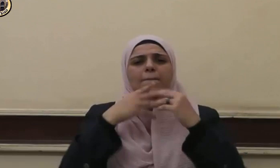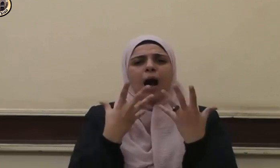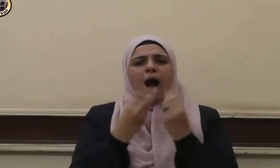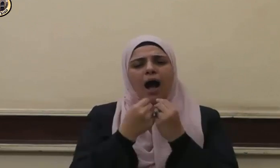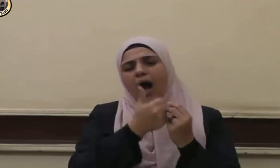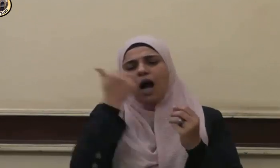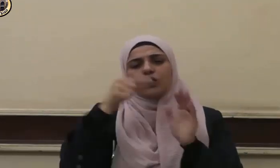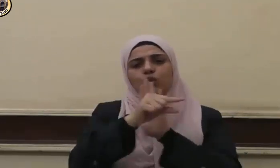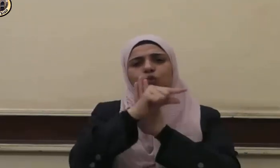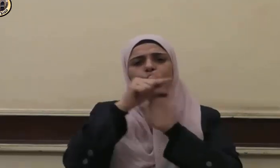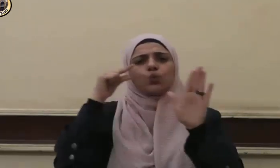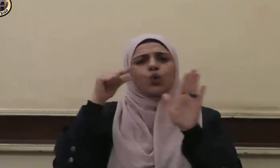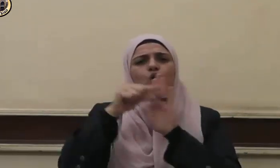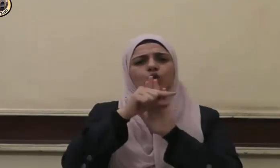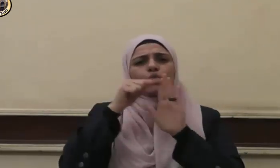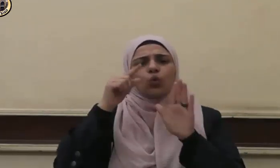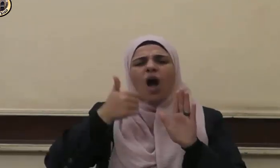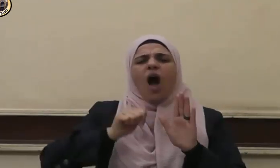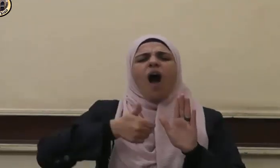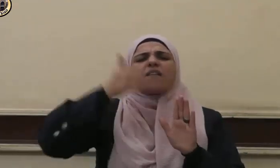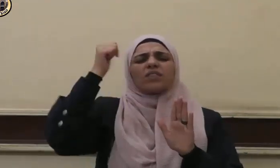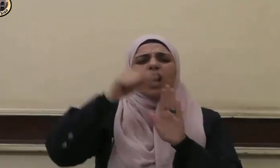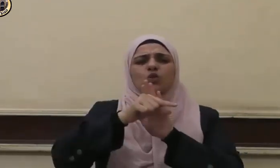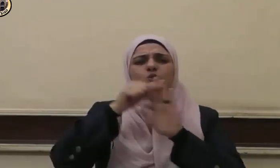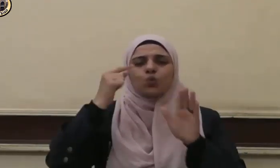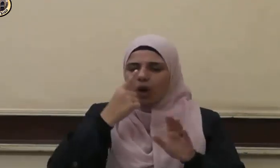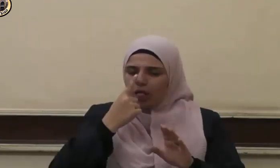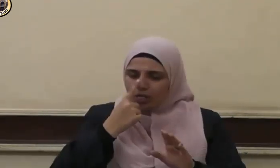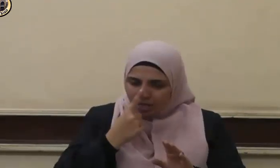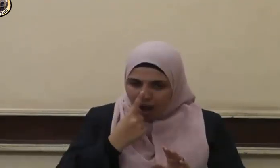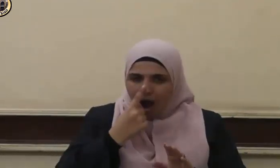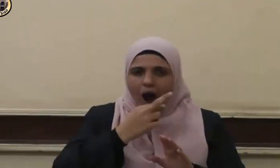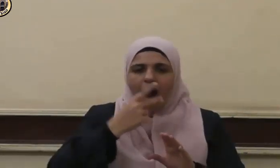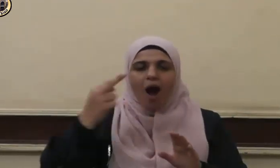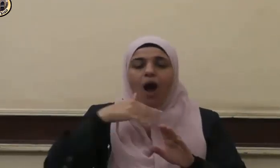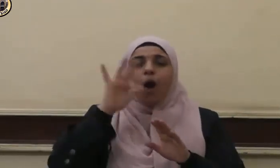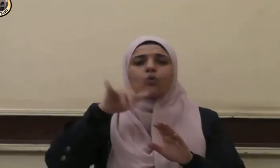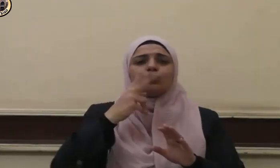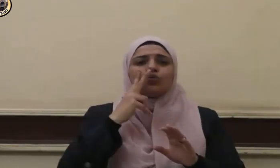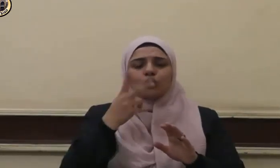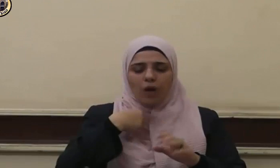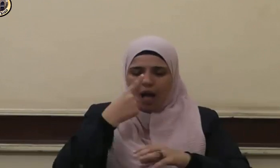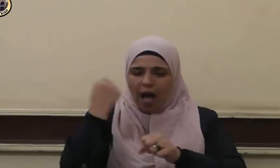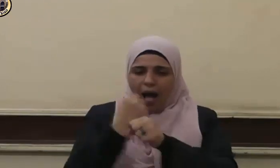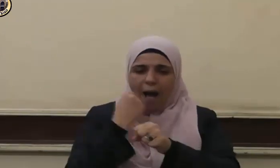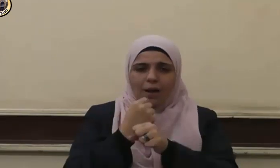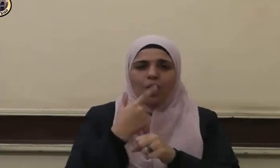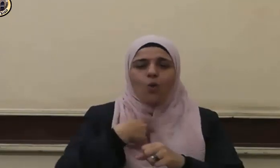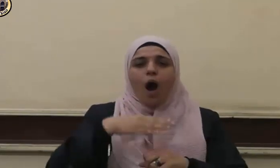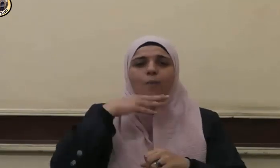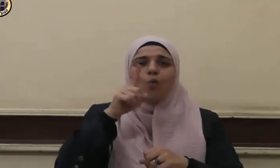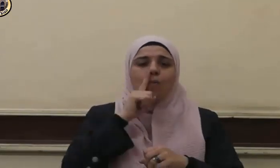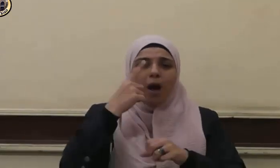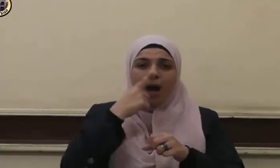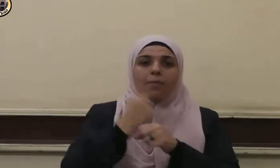عن صورة من أرقى صور الطاعة والبر بالوالدي فقال